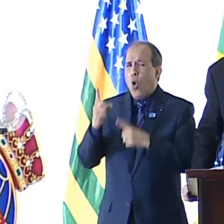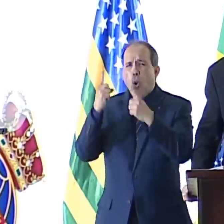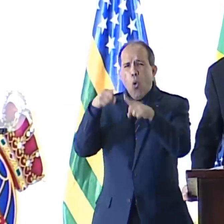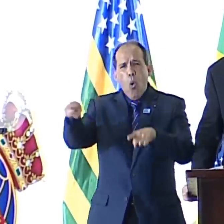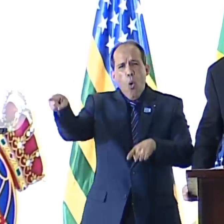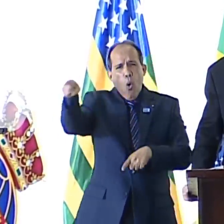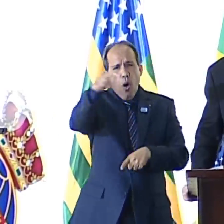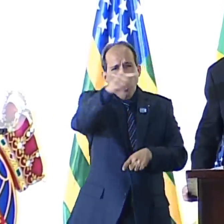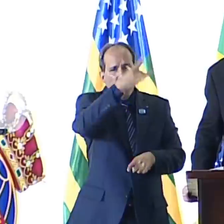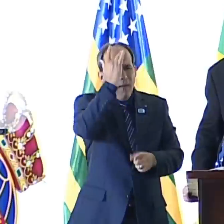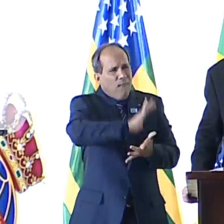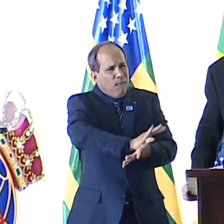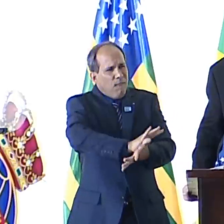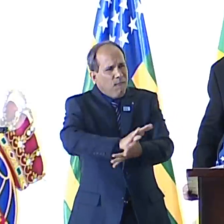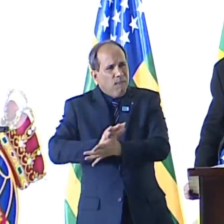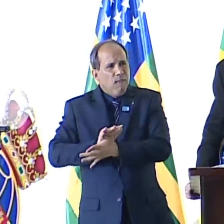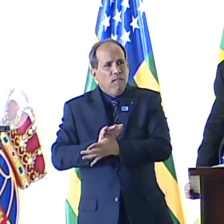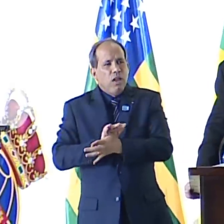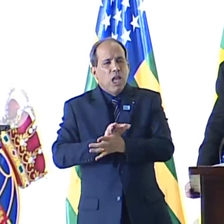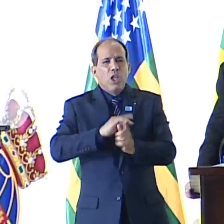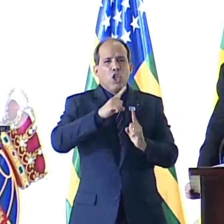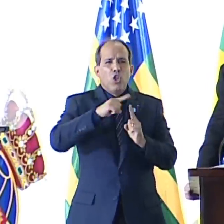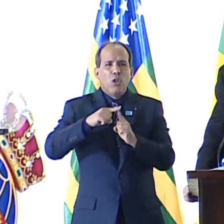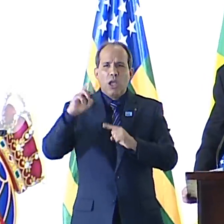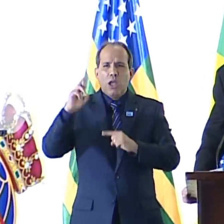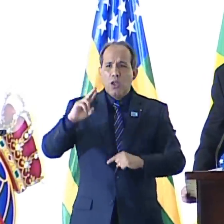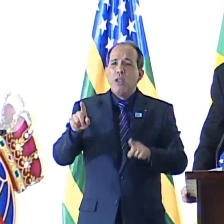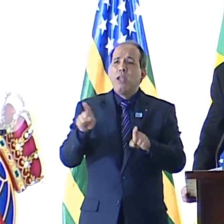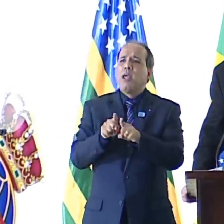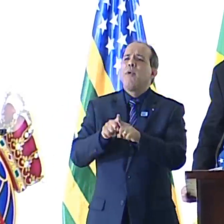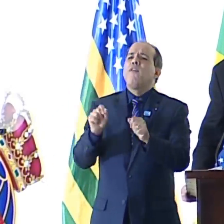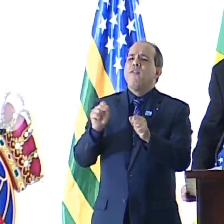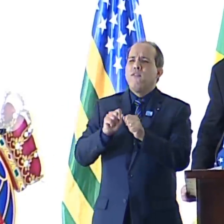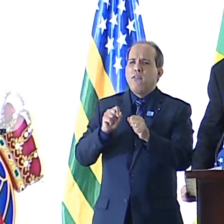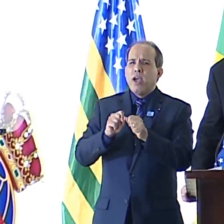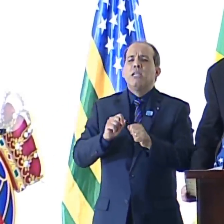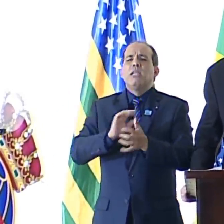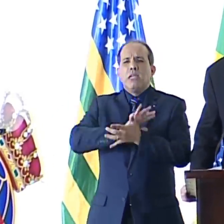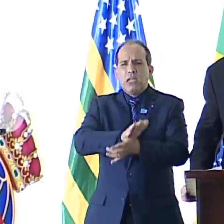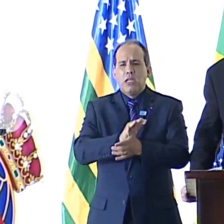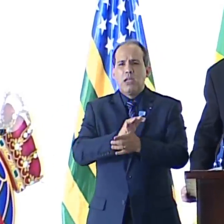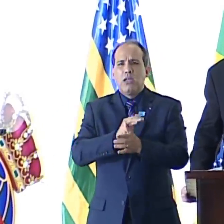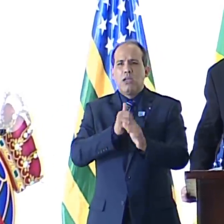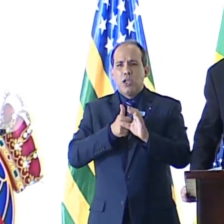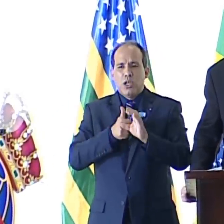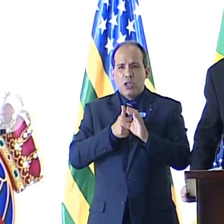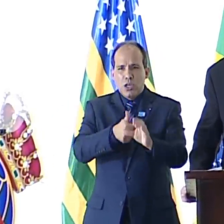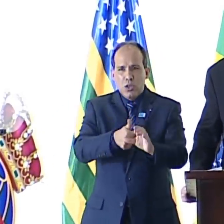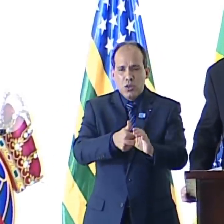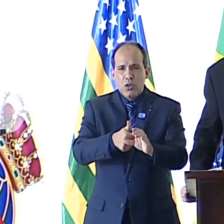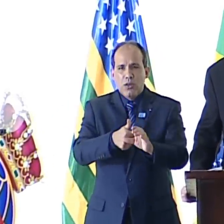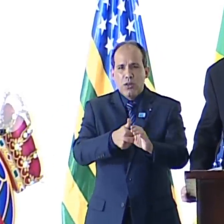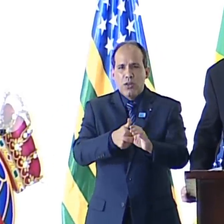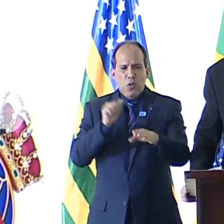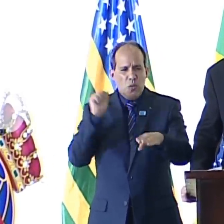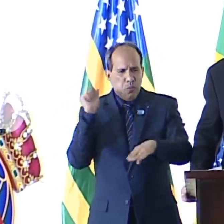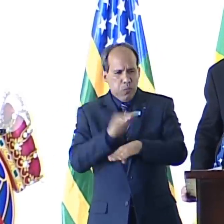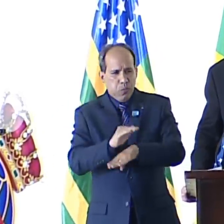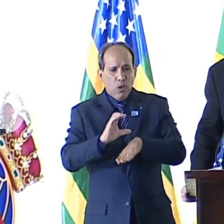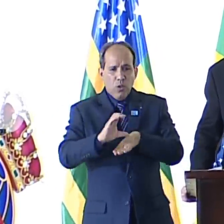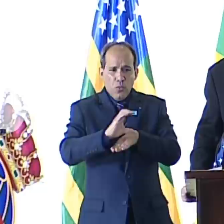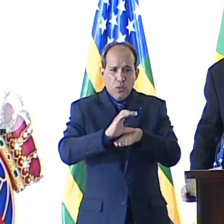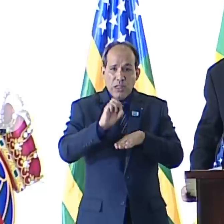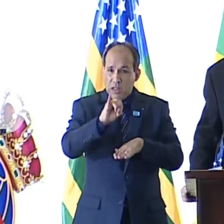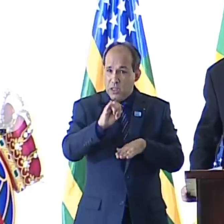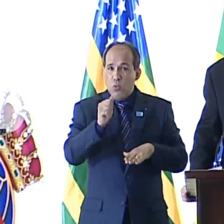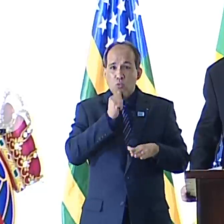perseguem pessoas de todas as fés, inclusive contra aqueles que praticam, sim, a cristofobia, não estaremos cumprindo a Constituição. Se não defendermos